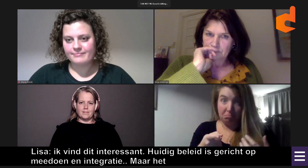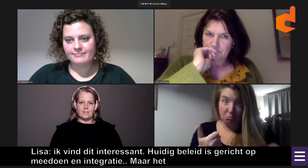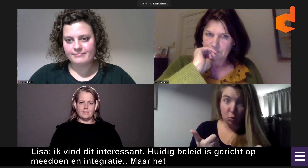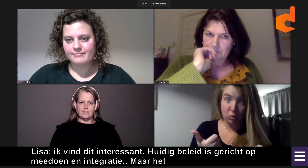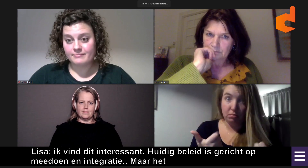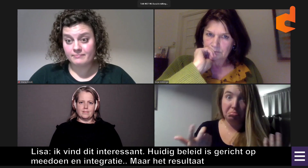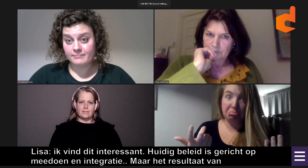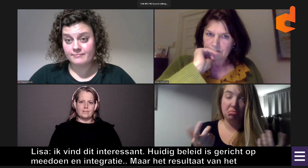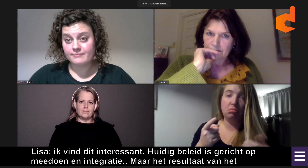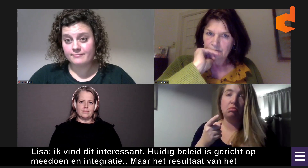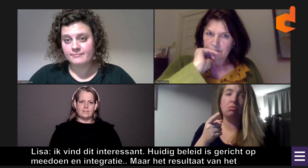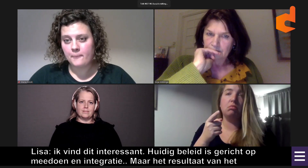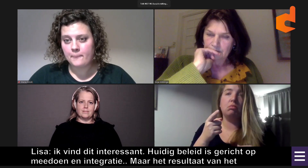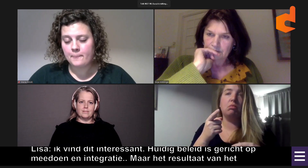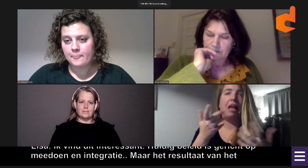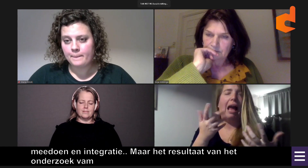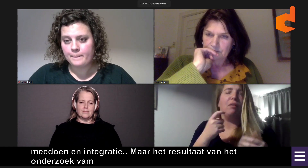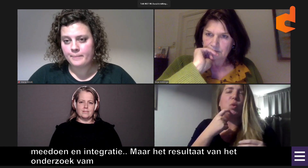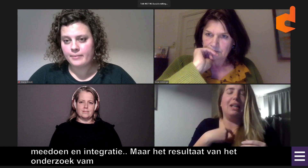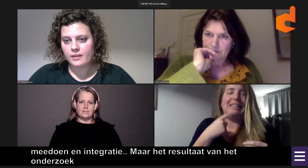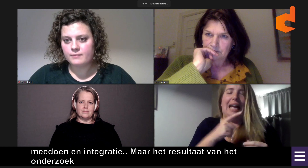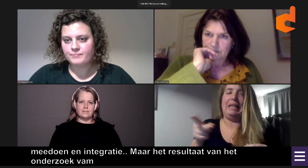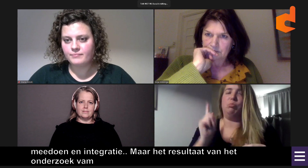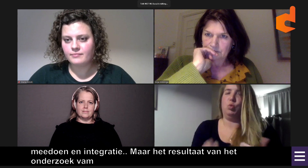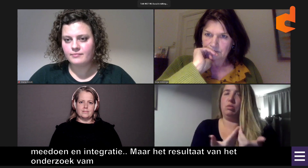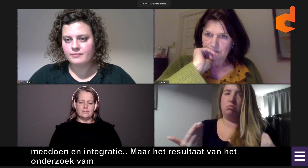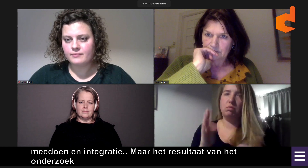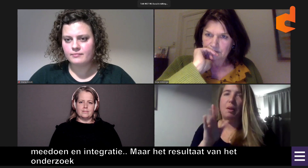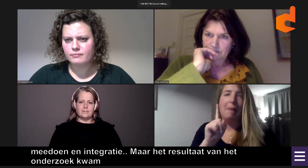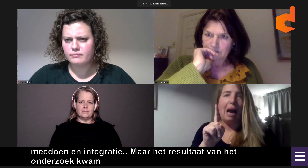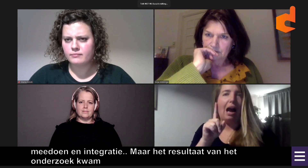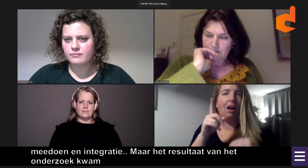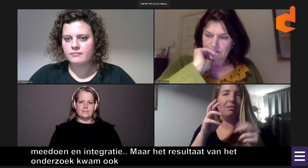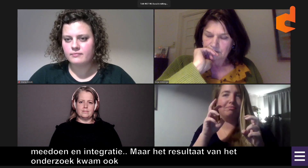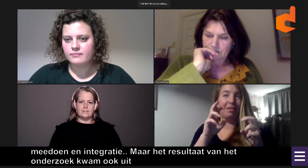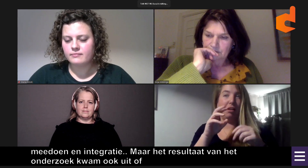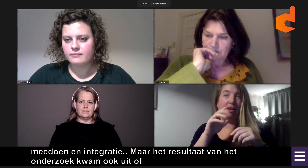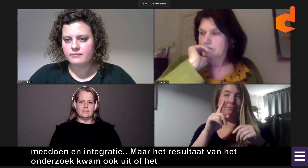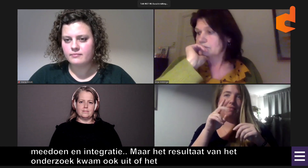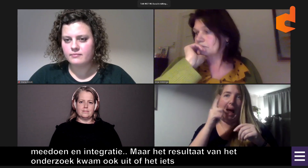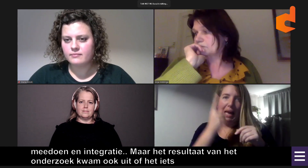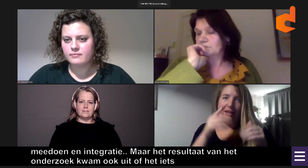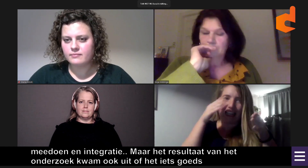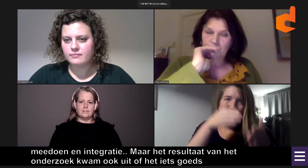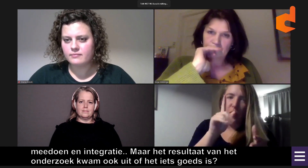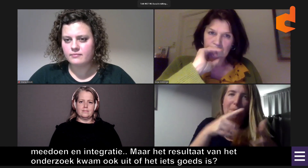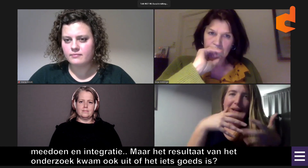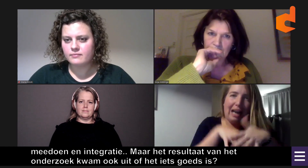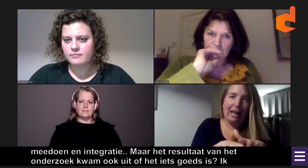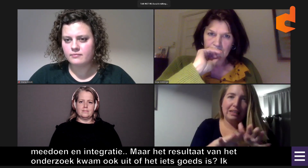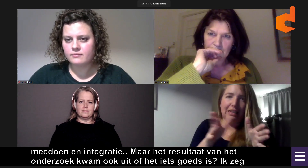onderzoek kwam ook naar voren. Of dat iets goeds is. En ik zeg natuurlijk niet dat je per se mensen moet segregeren.